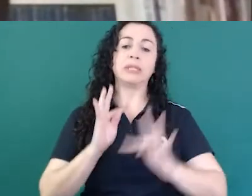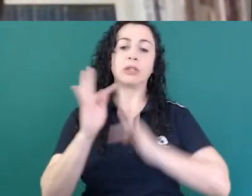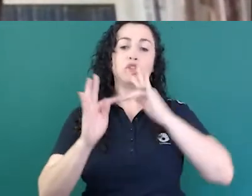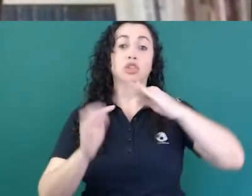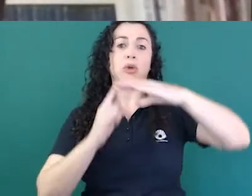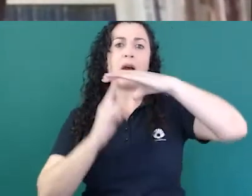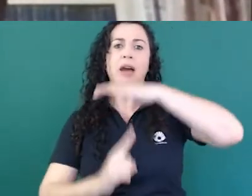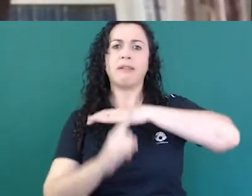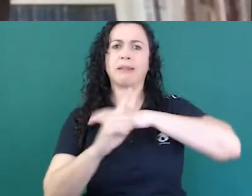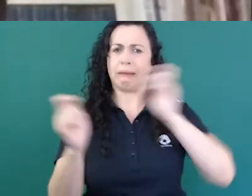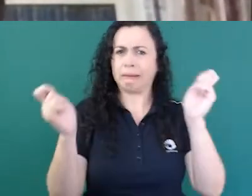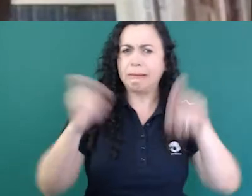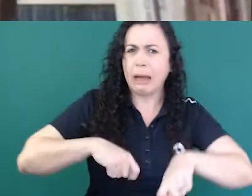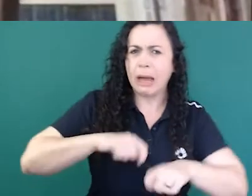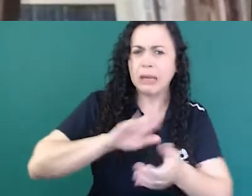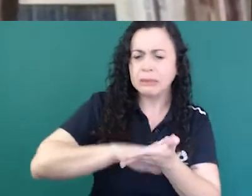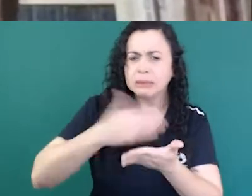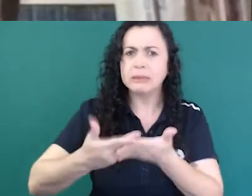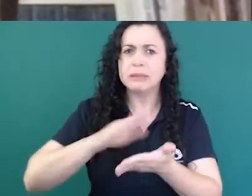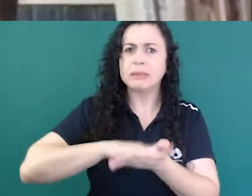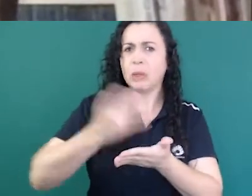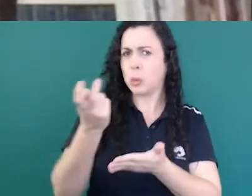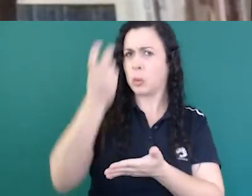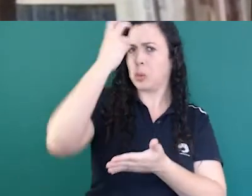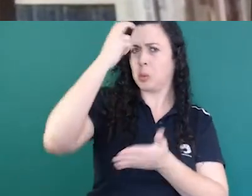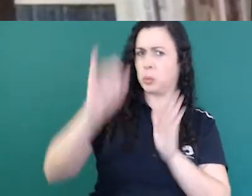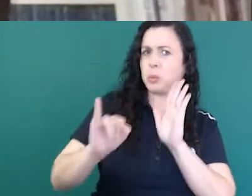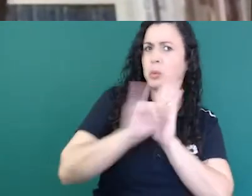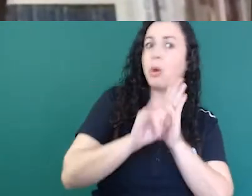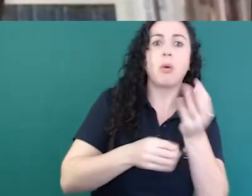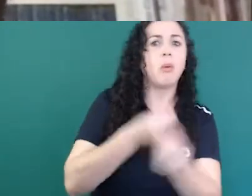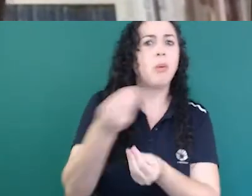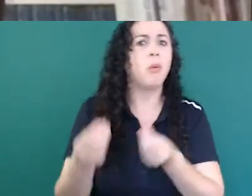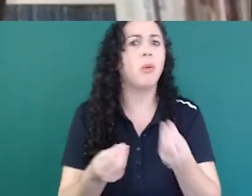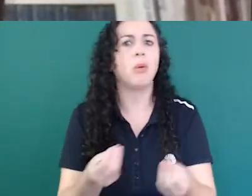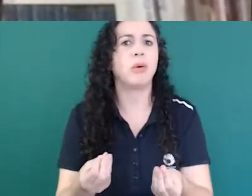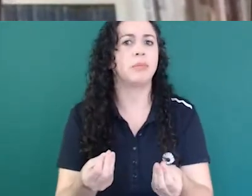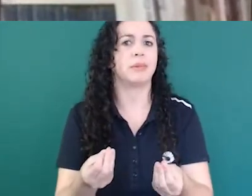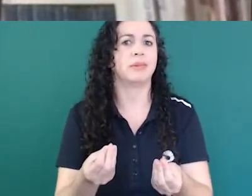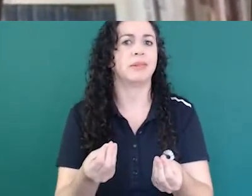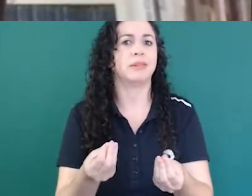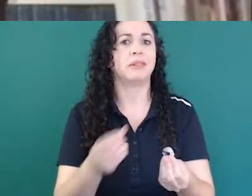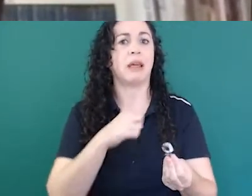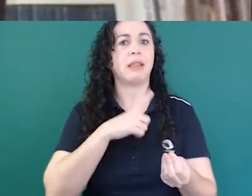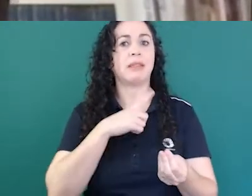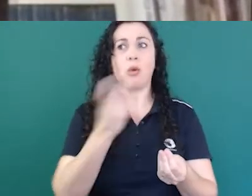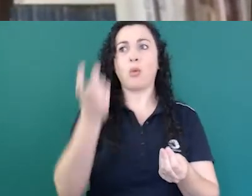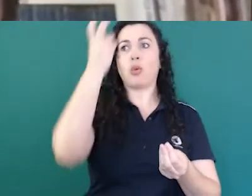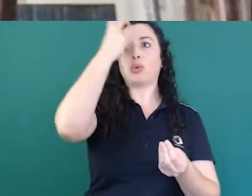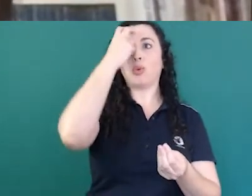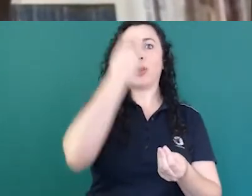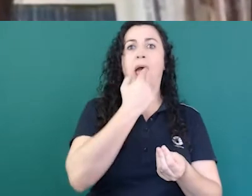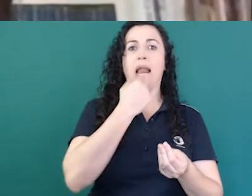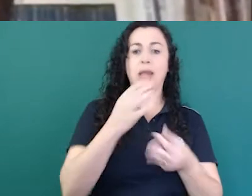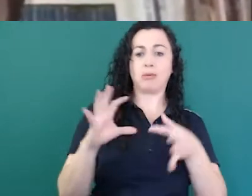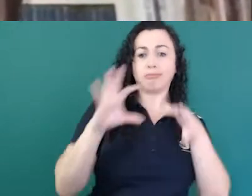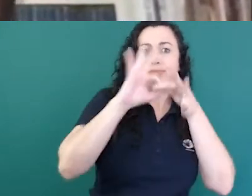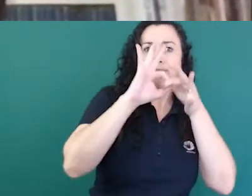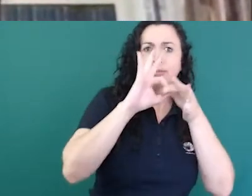avatar que o seu laboratório desenvolve. Como que um avatar pode interpretar uma cultura e traduzir